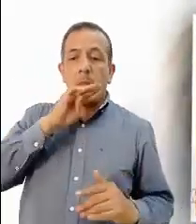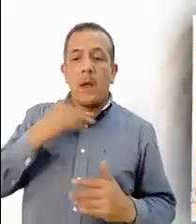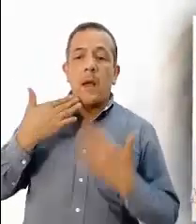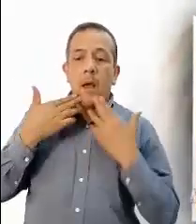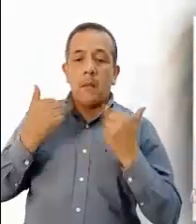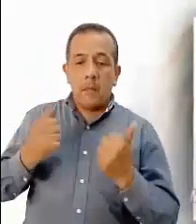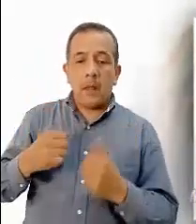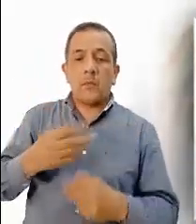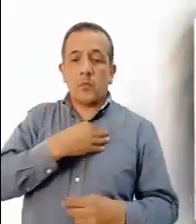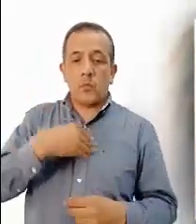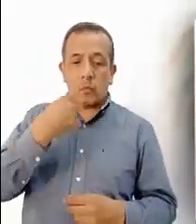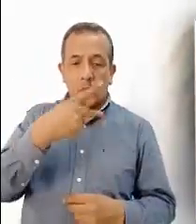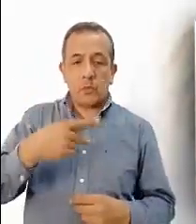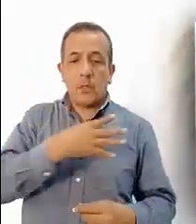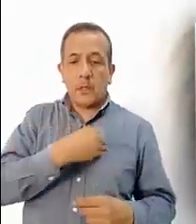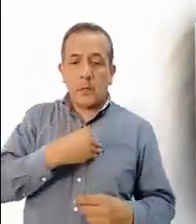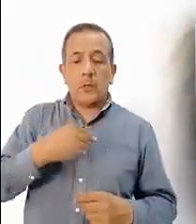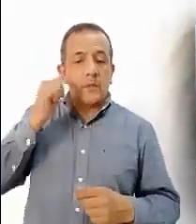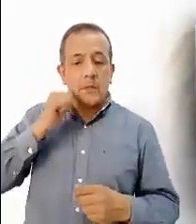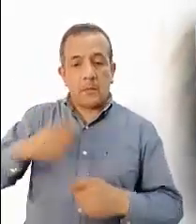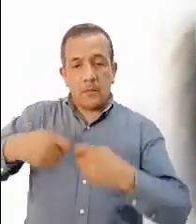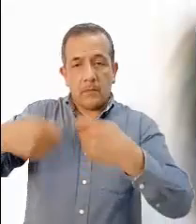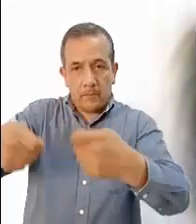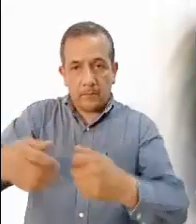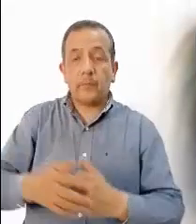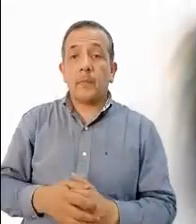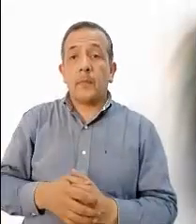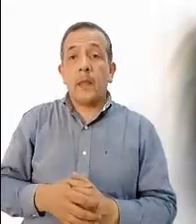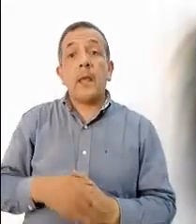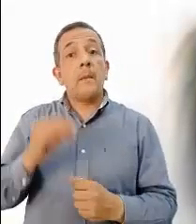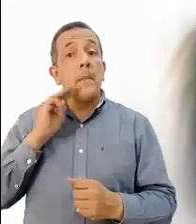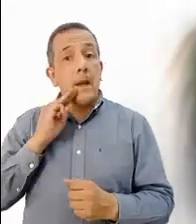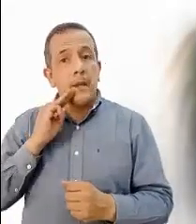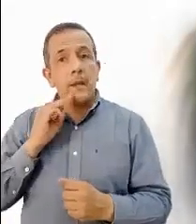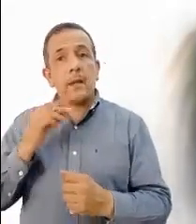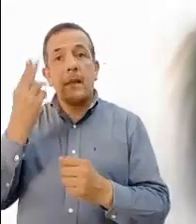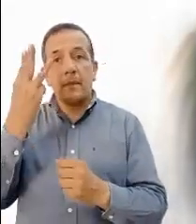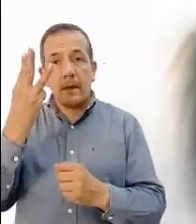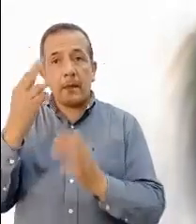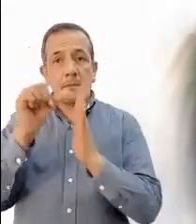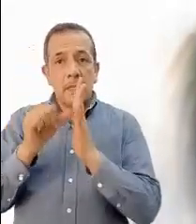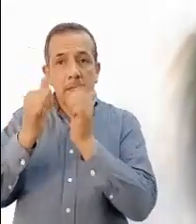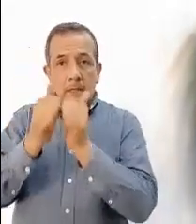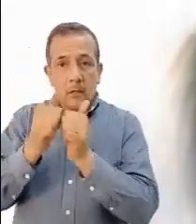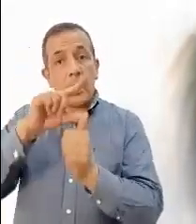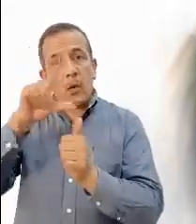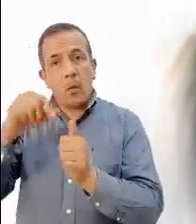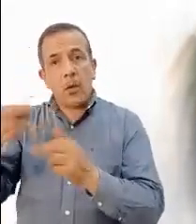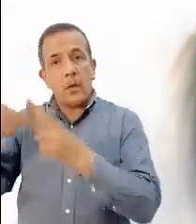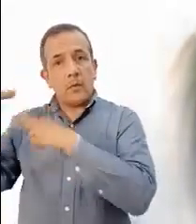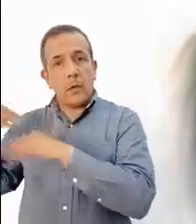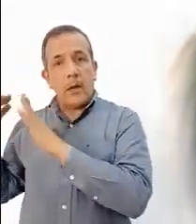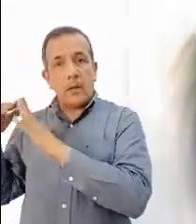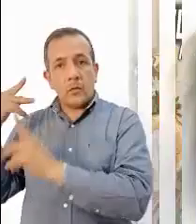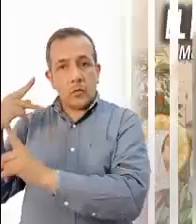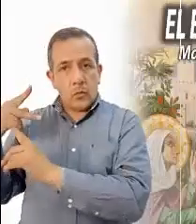siempre. María permaneció con Isabel unos tres meses y luego regresó a su casa. Palabra